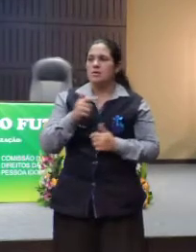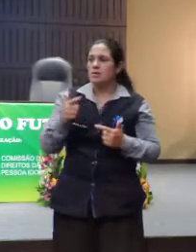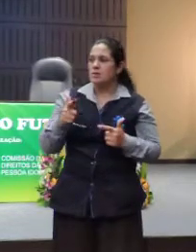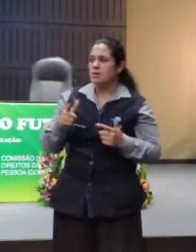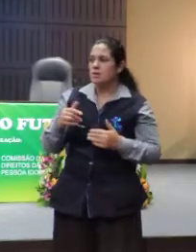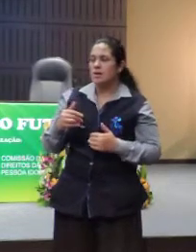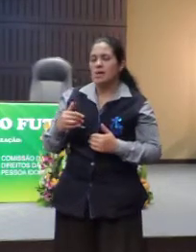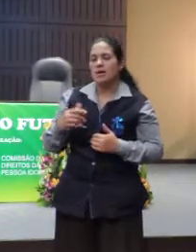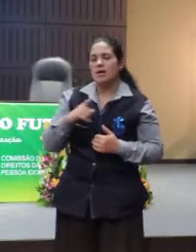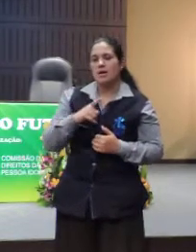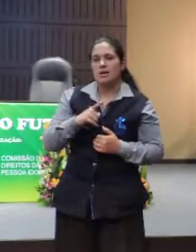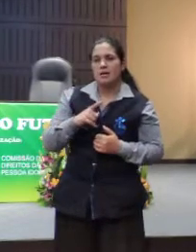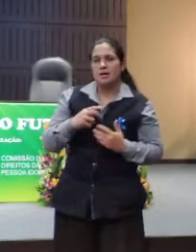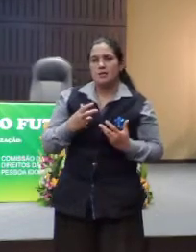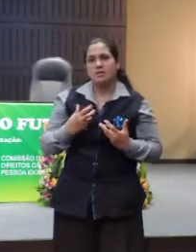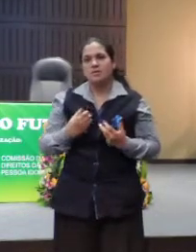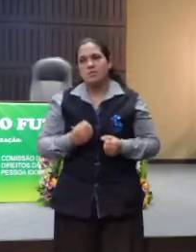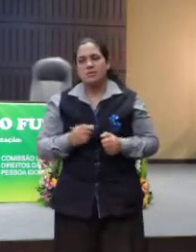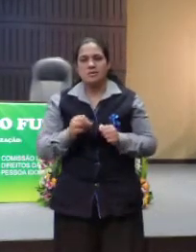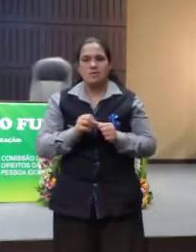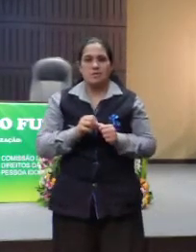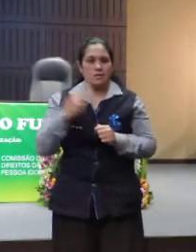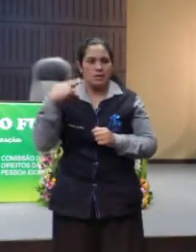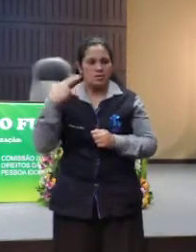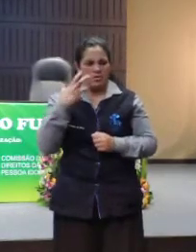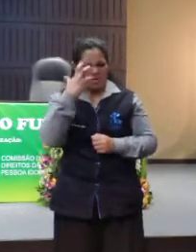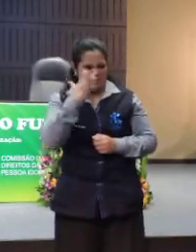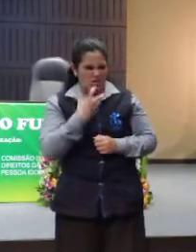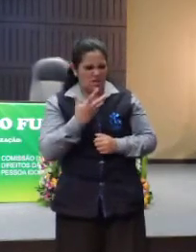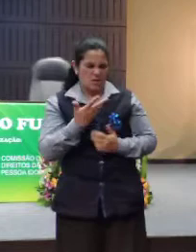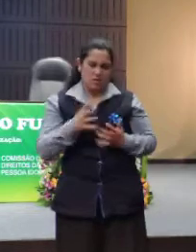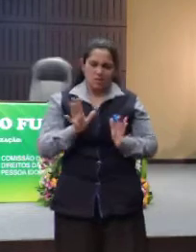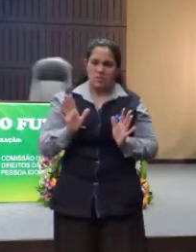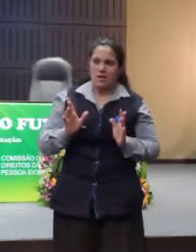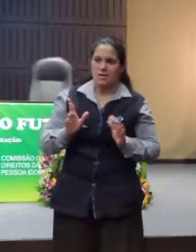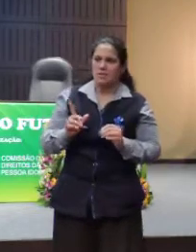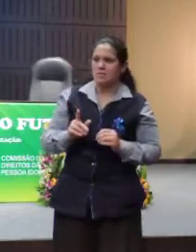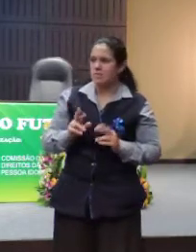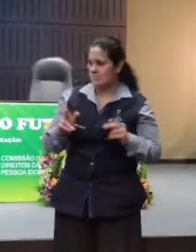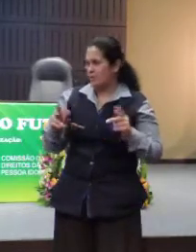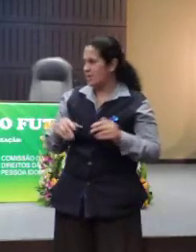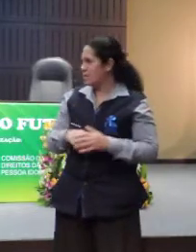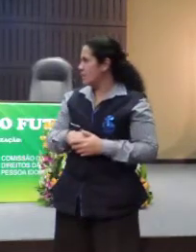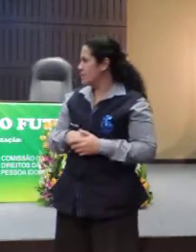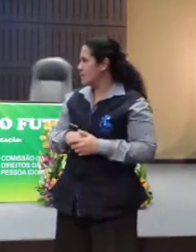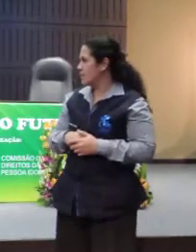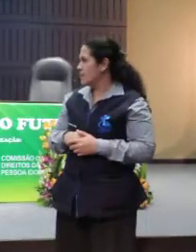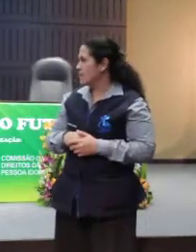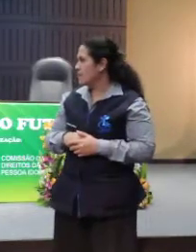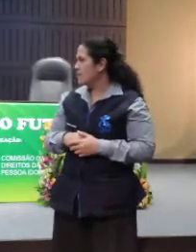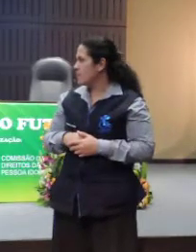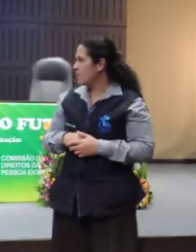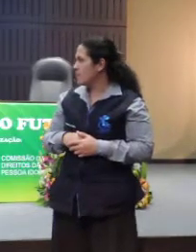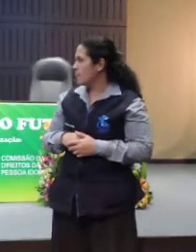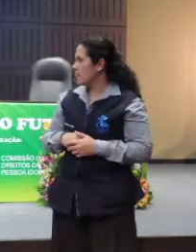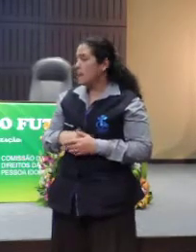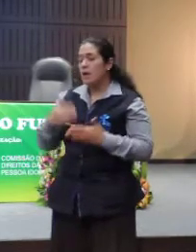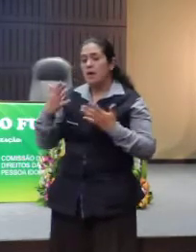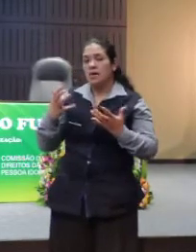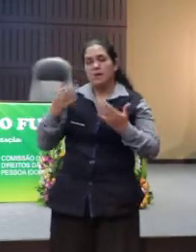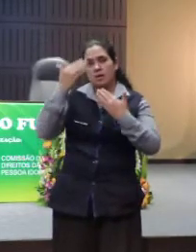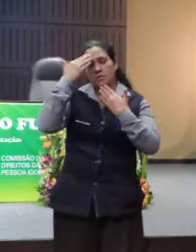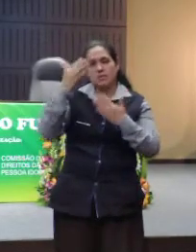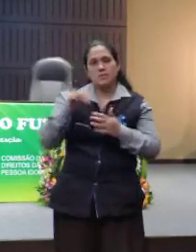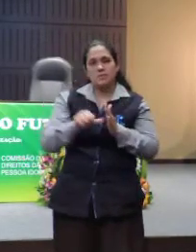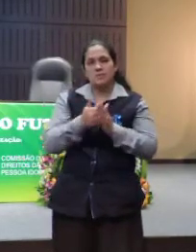categoria de advogada, cisura. Eu queria agradecer, primeiro, oportunidade